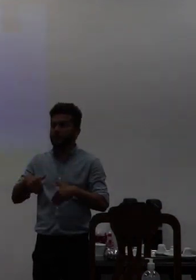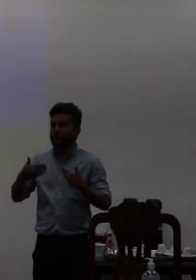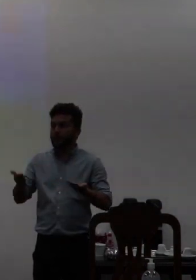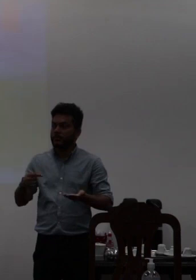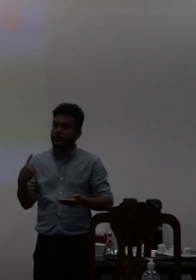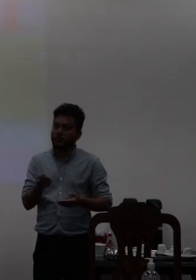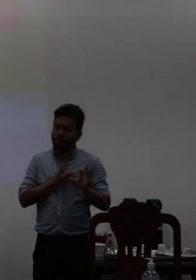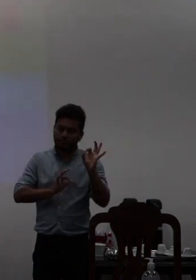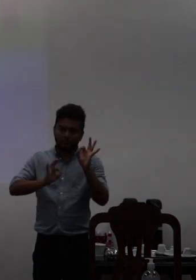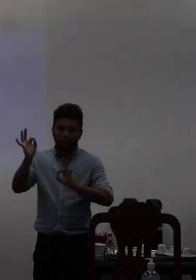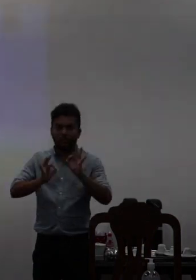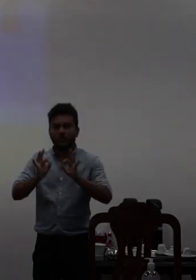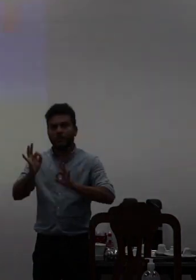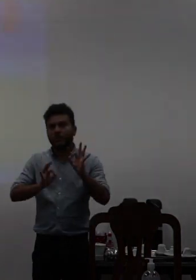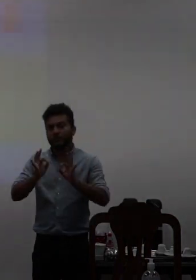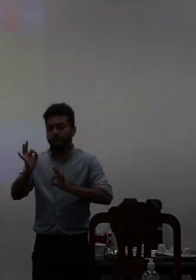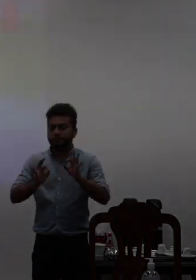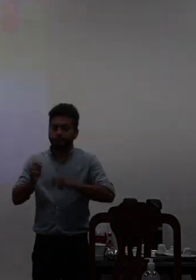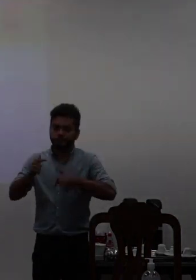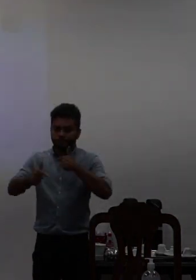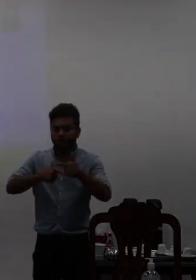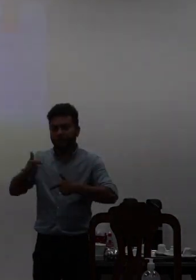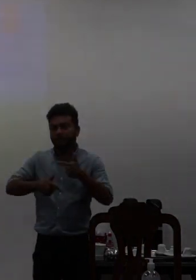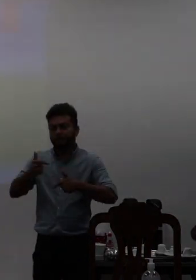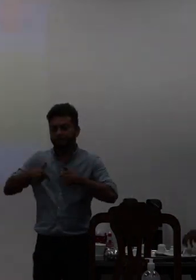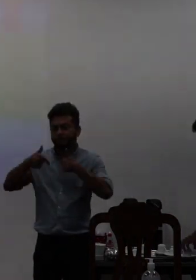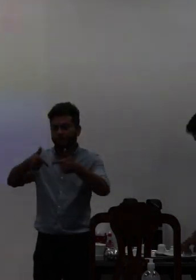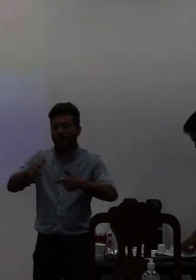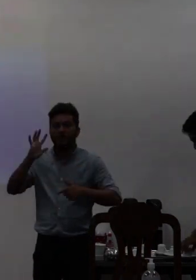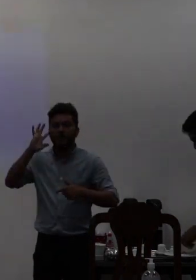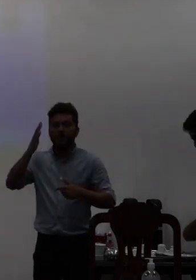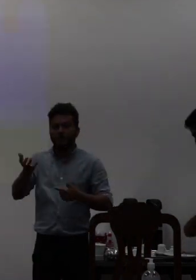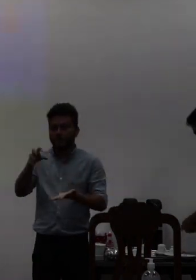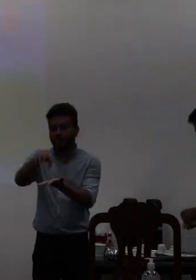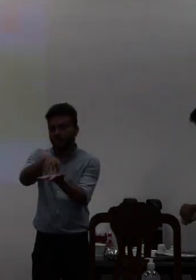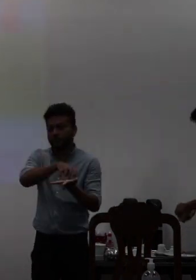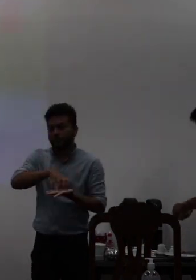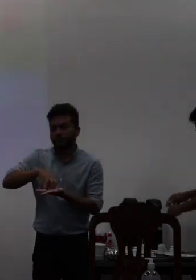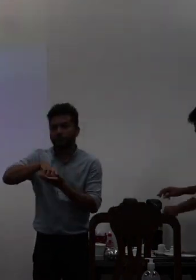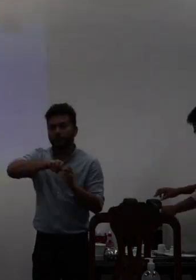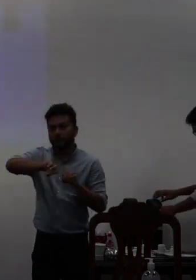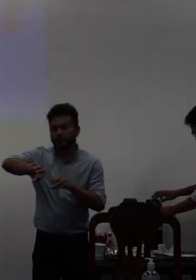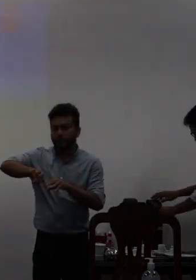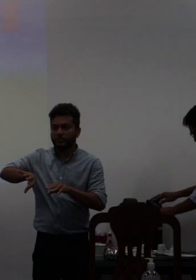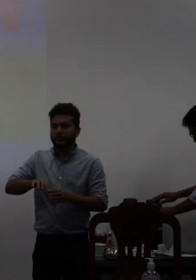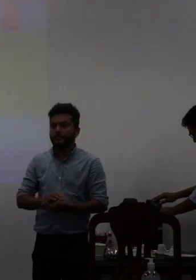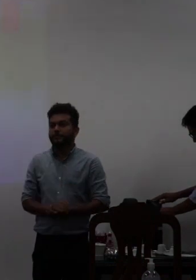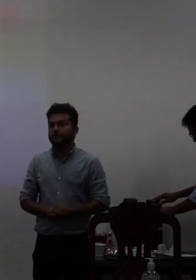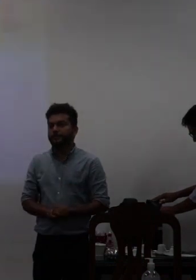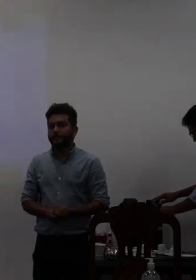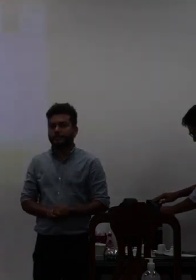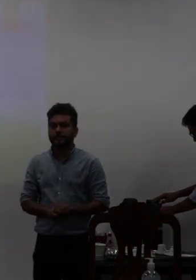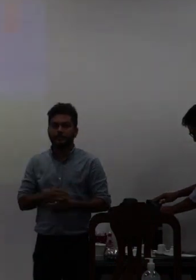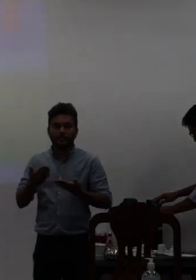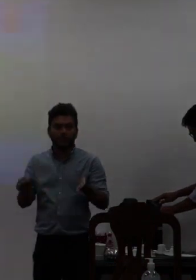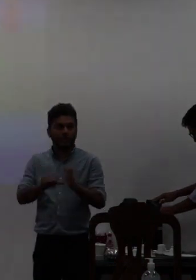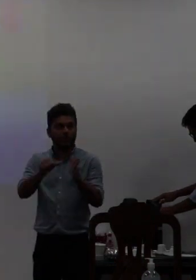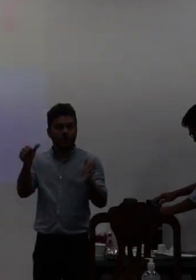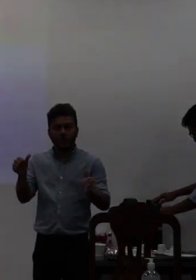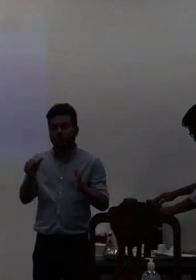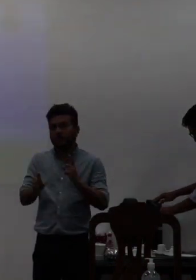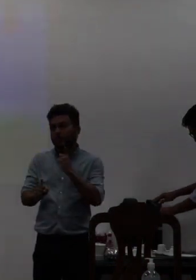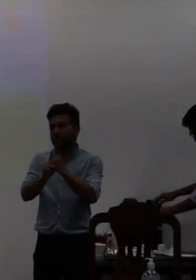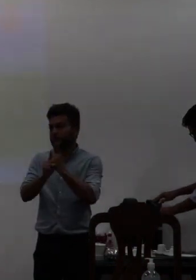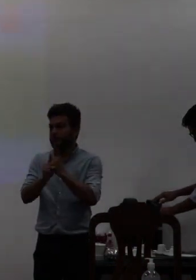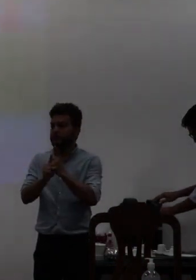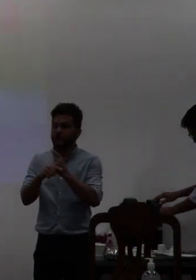planejamos e organizamos as atividades para acontecer nos centros de ensino e nesse primeiro encontro que